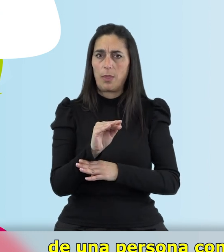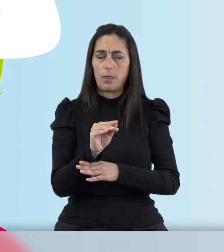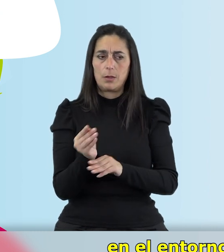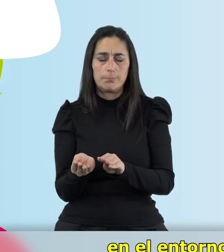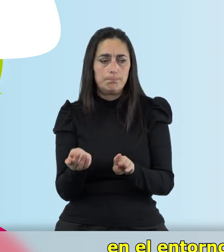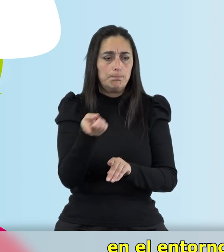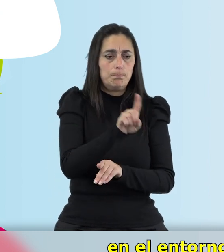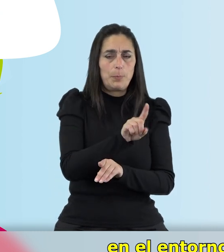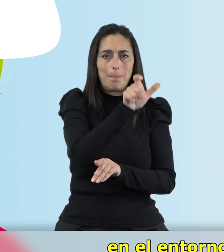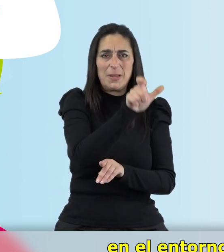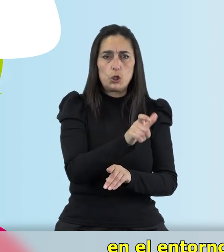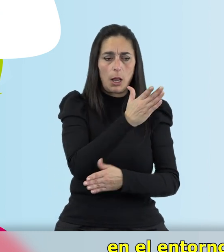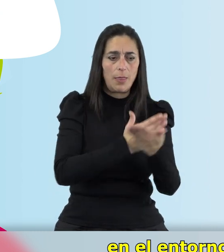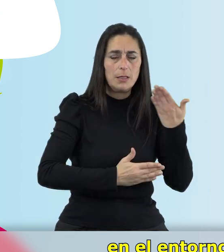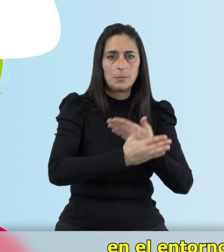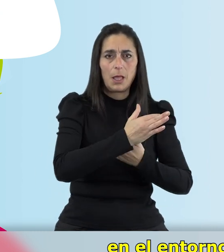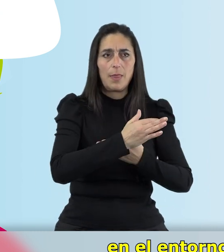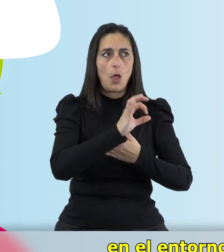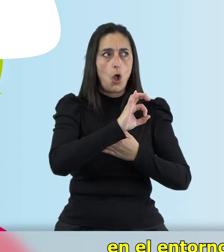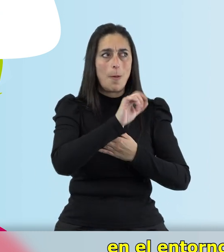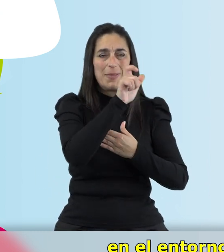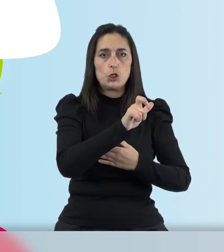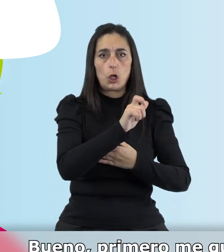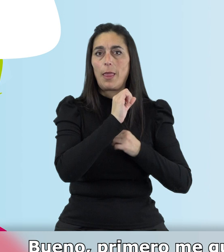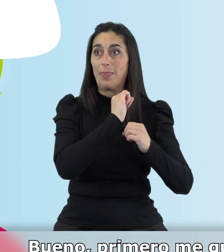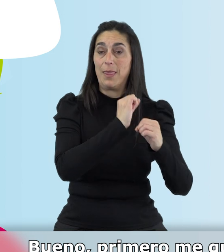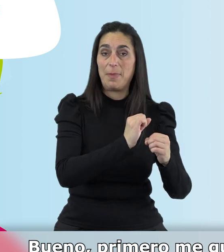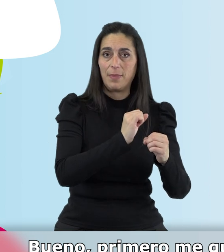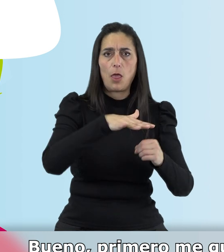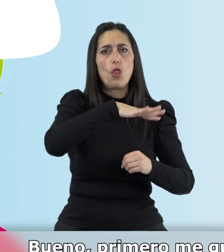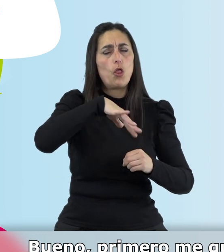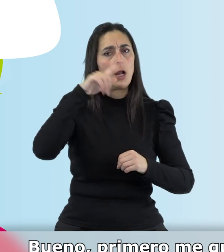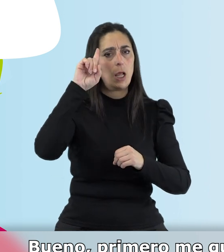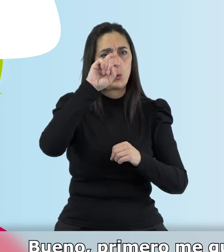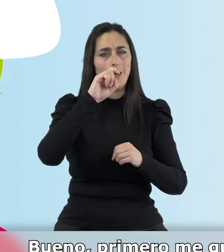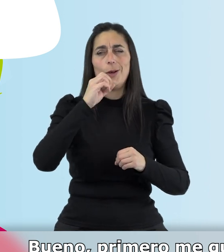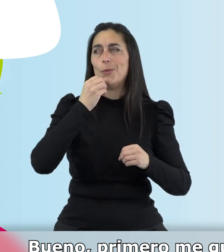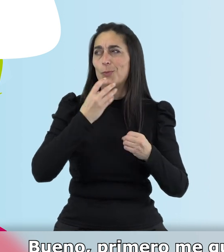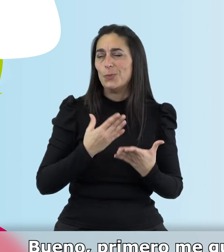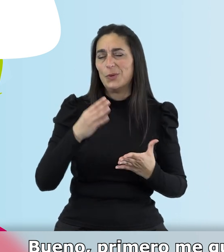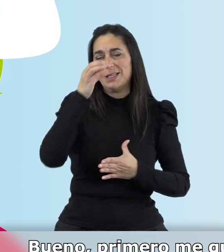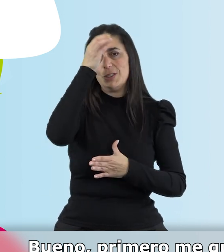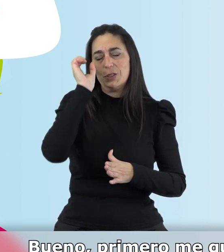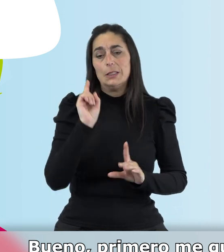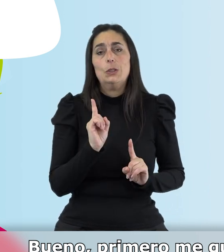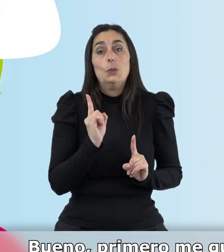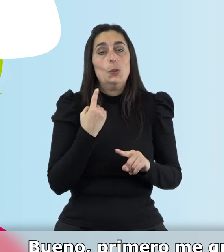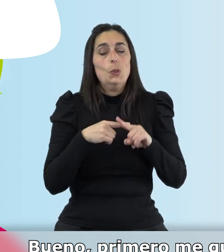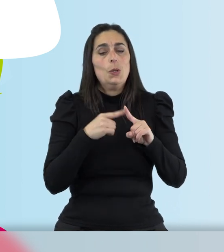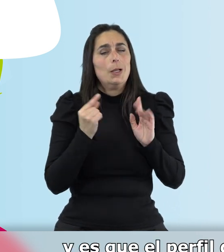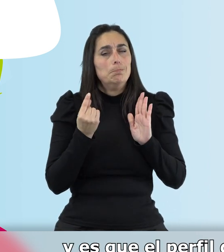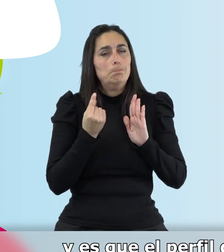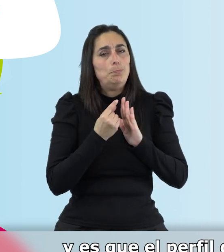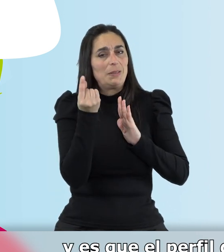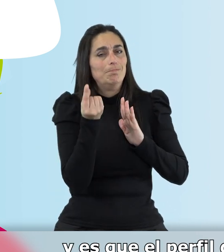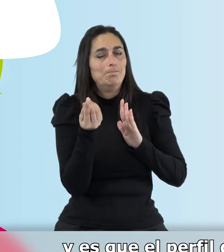o discapacidad en el entorno rural? Buenas, Concha. Bueno, pues primero me gustaría empezar con una pequeña puntualización,